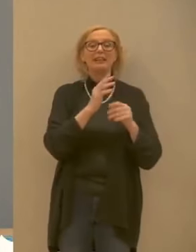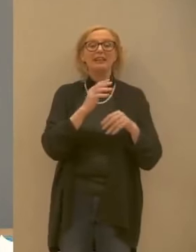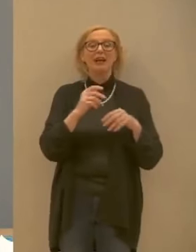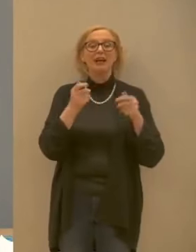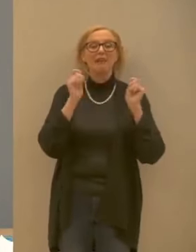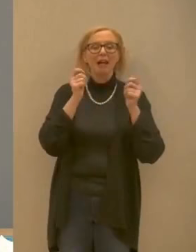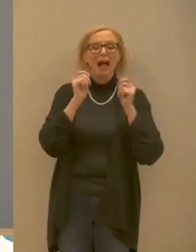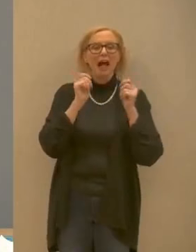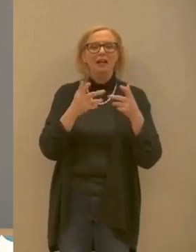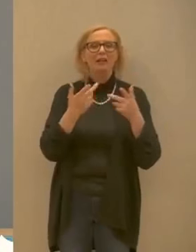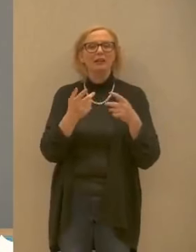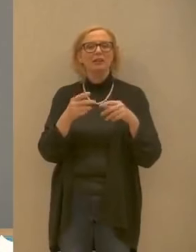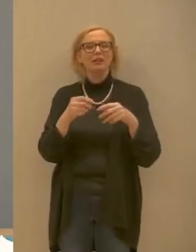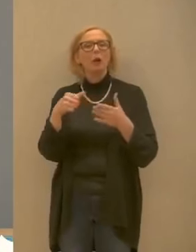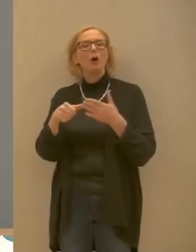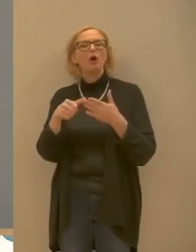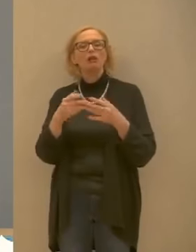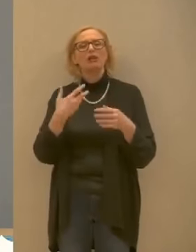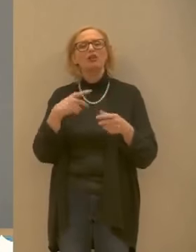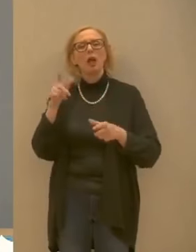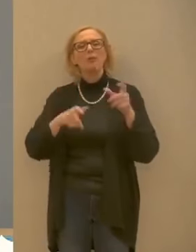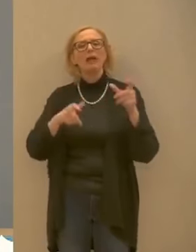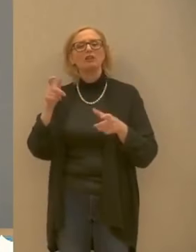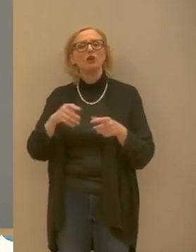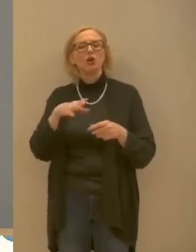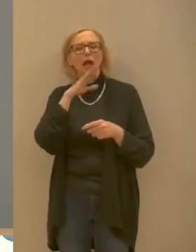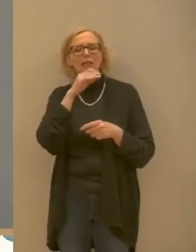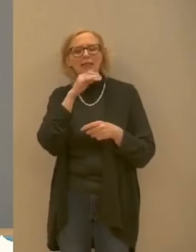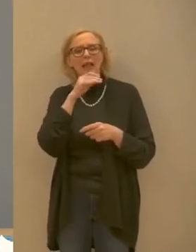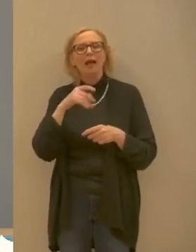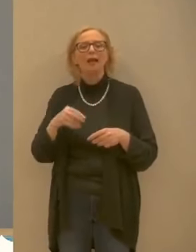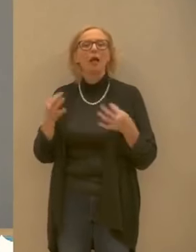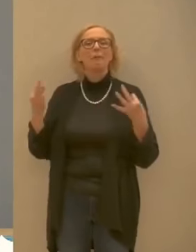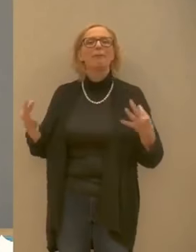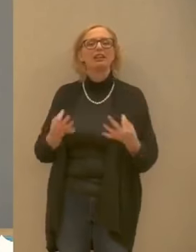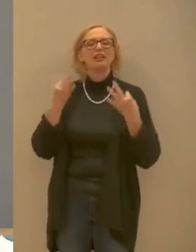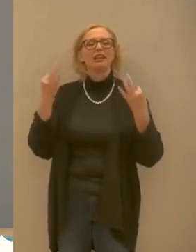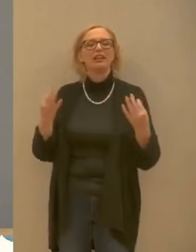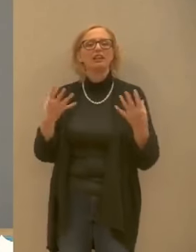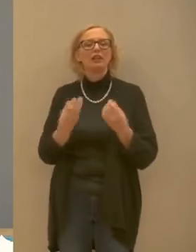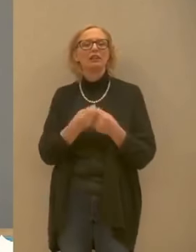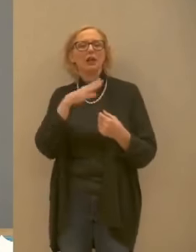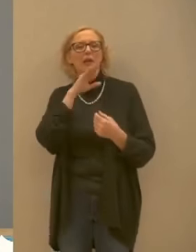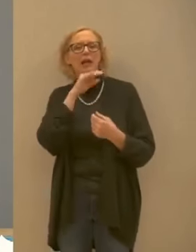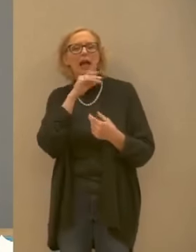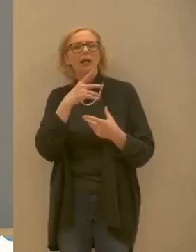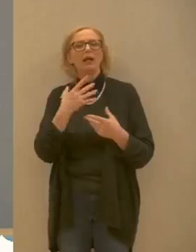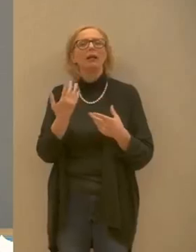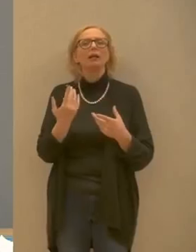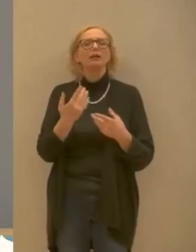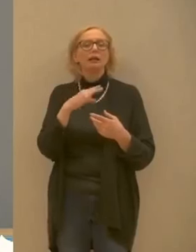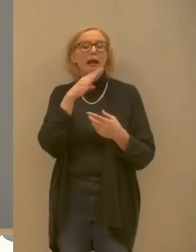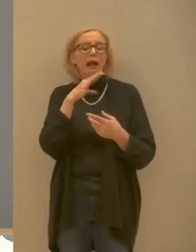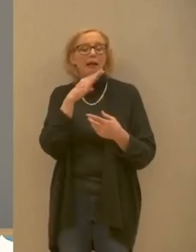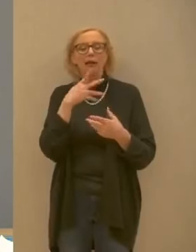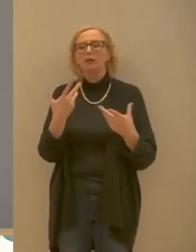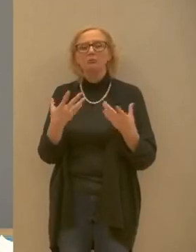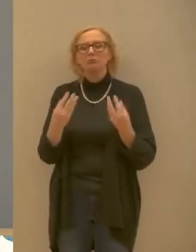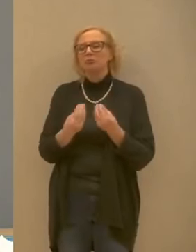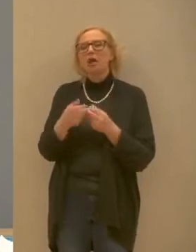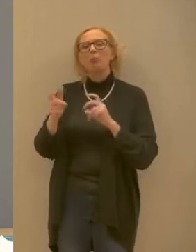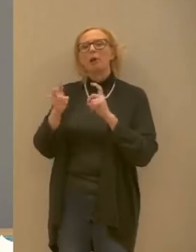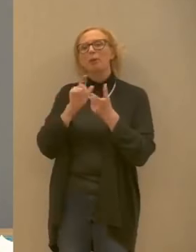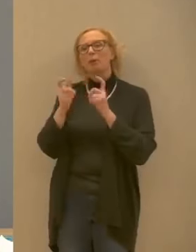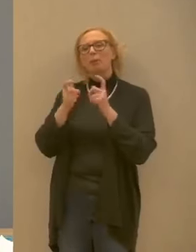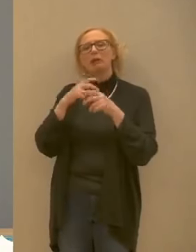molti anziani a passeggio anche a braccetto con cane o senza che chiacchierano tra di loro indisturbati come se fosse